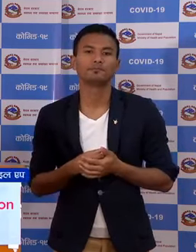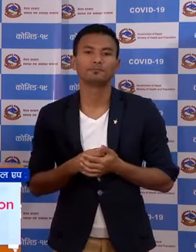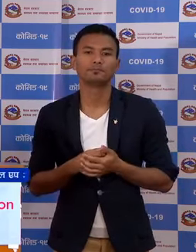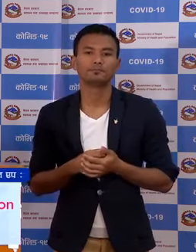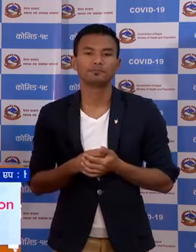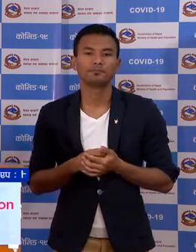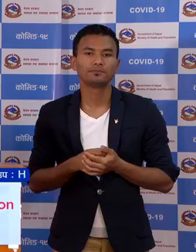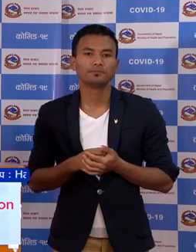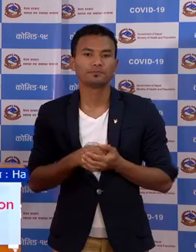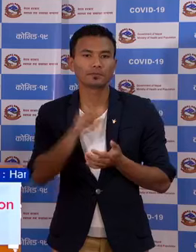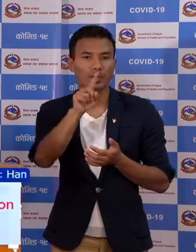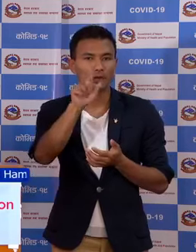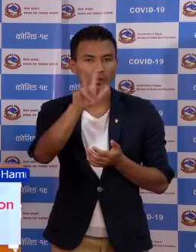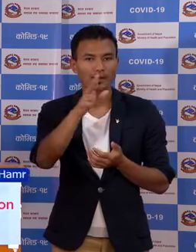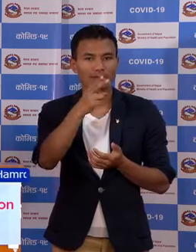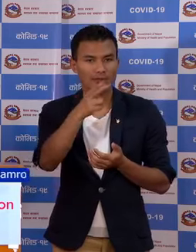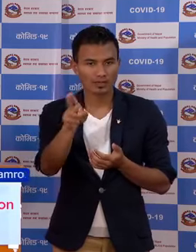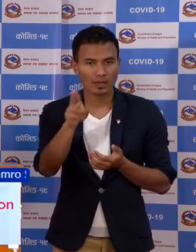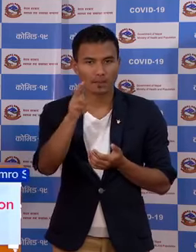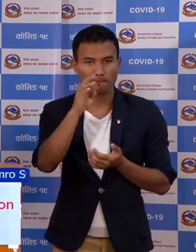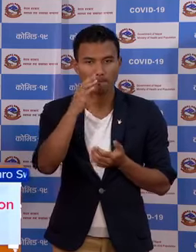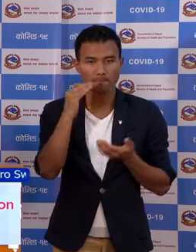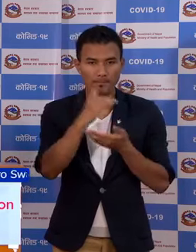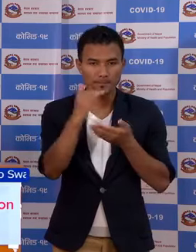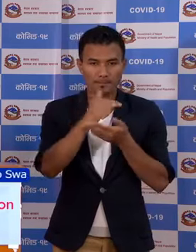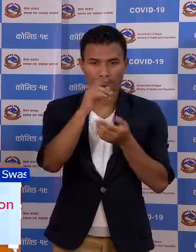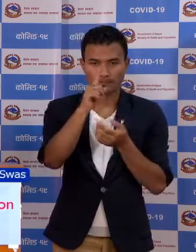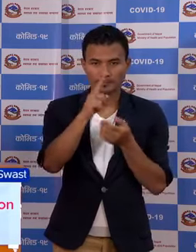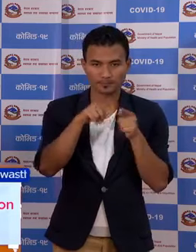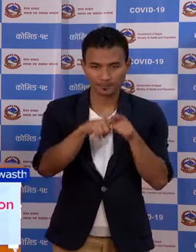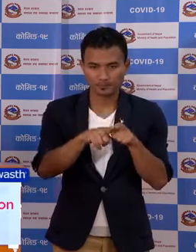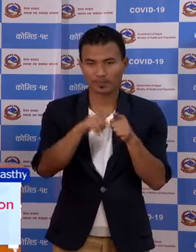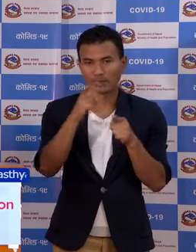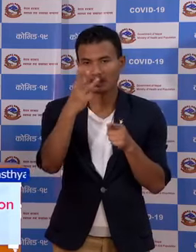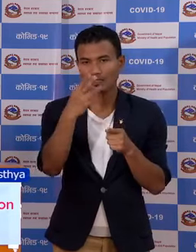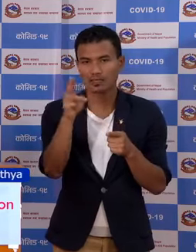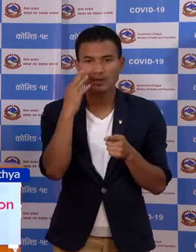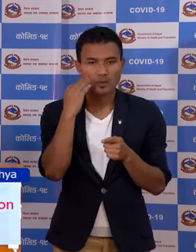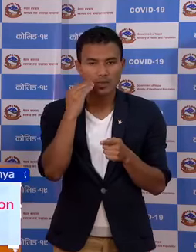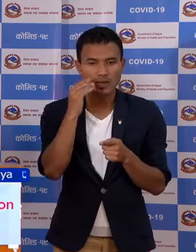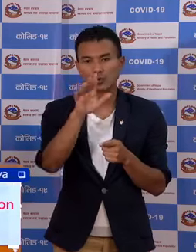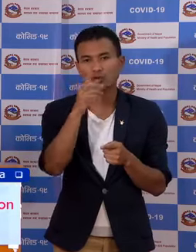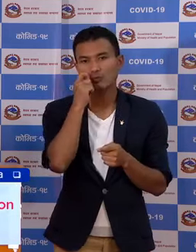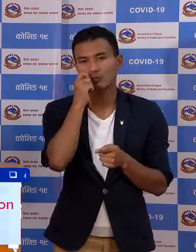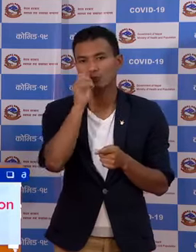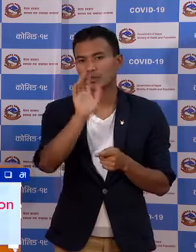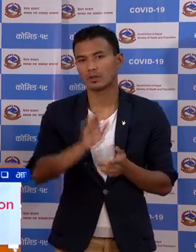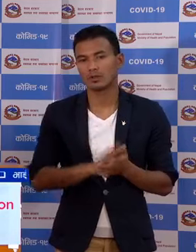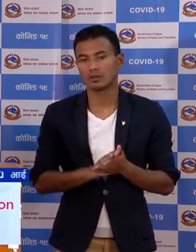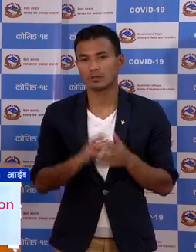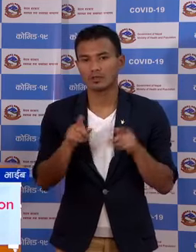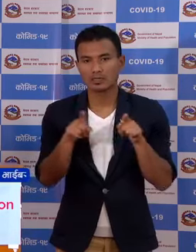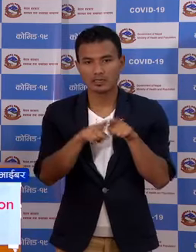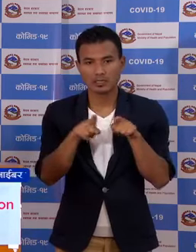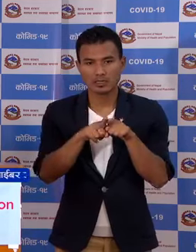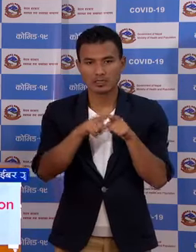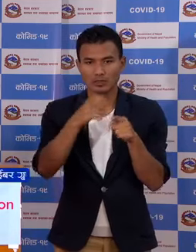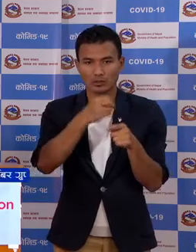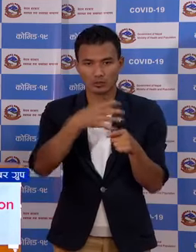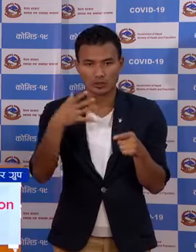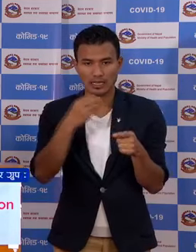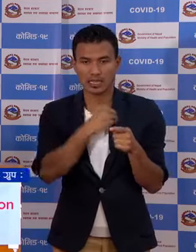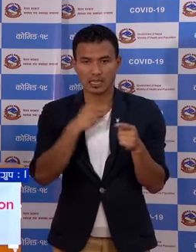अठार जना बाली का सहित तीन महीला र पंद्र पुरुस नोंचा। तेसे गरी सुर्खेत